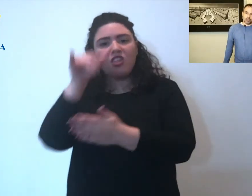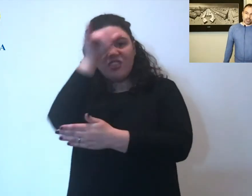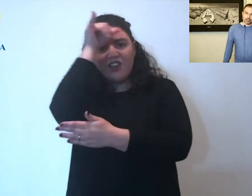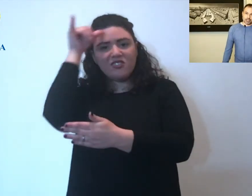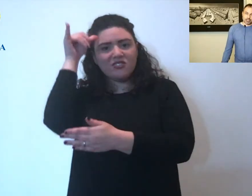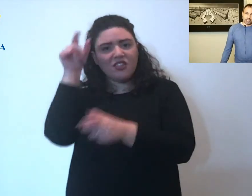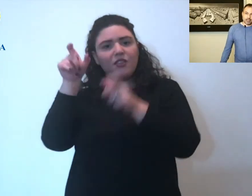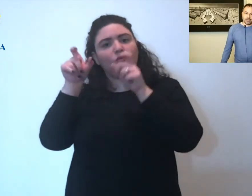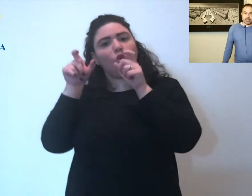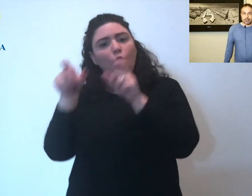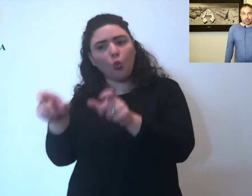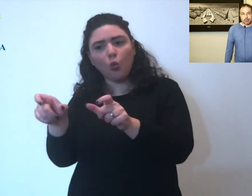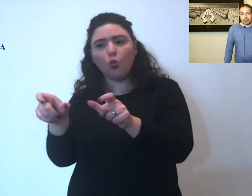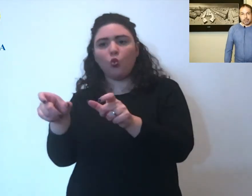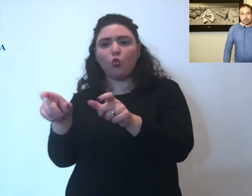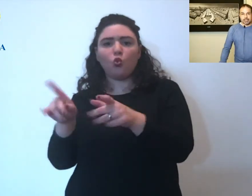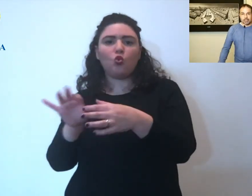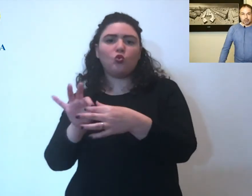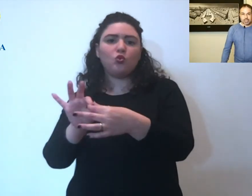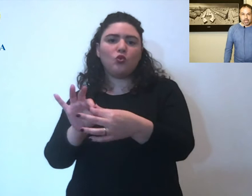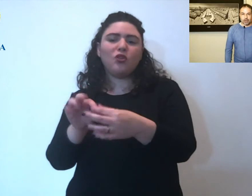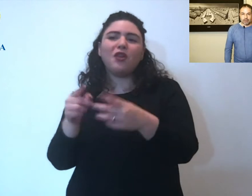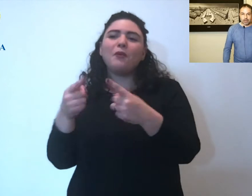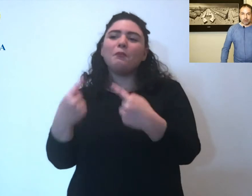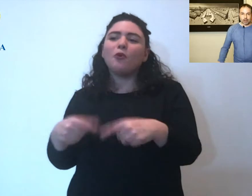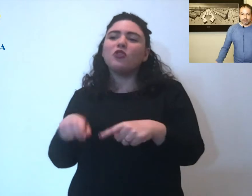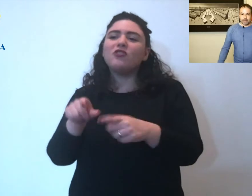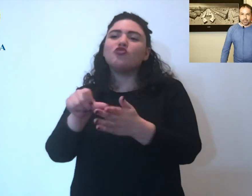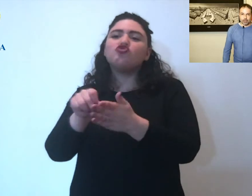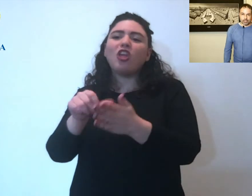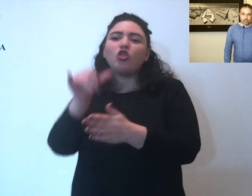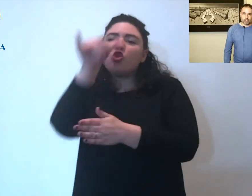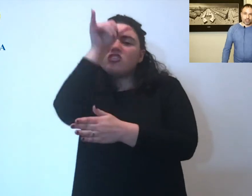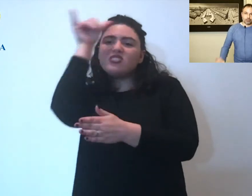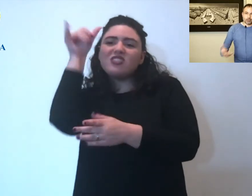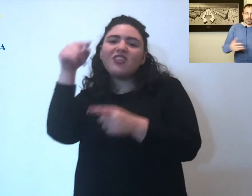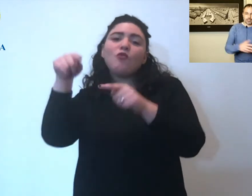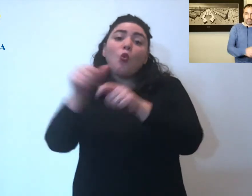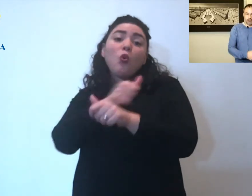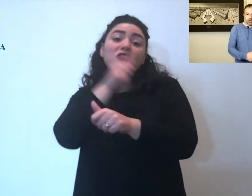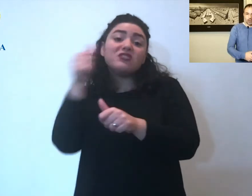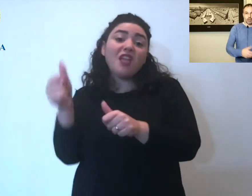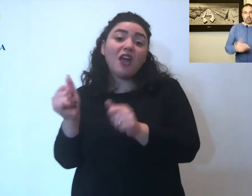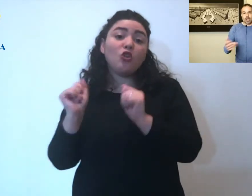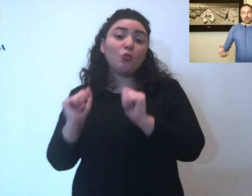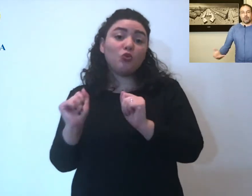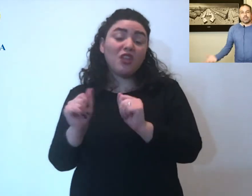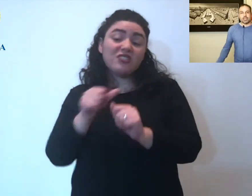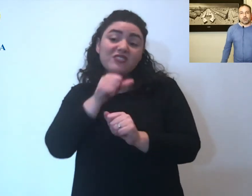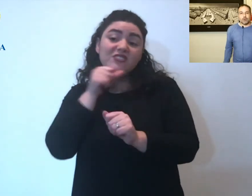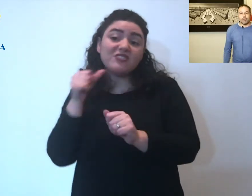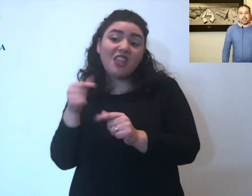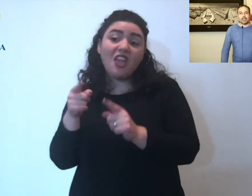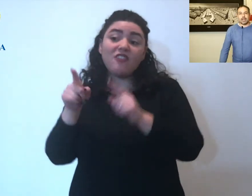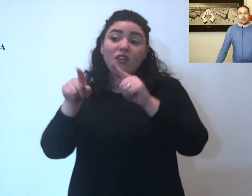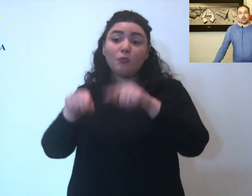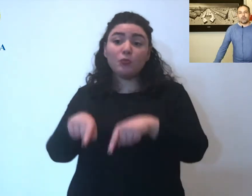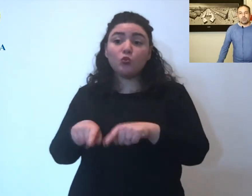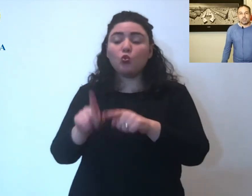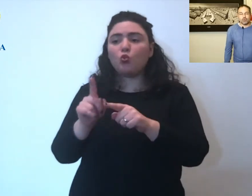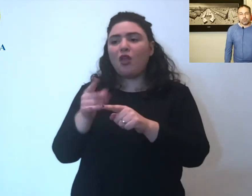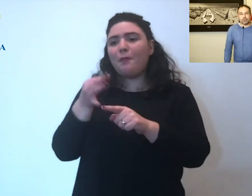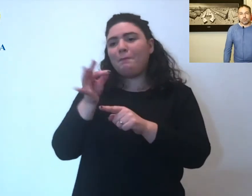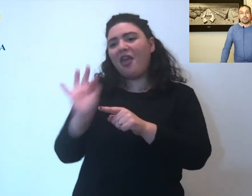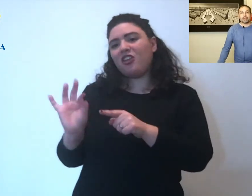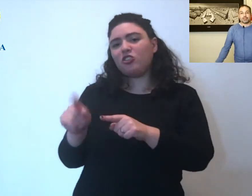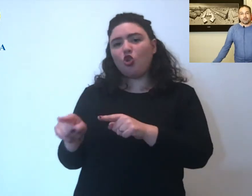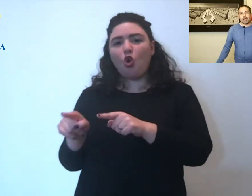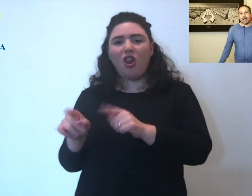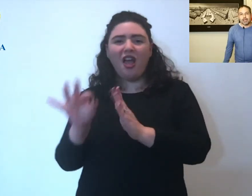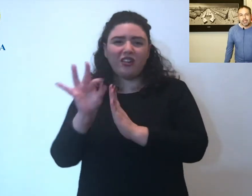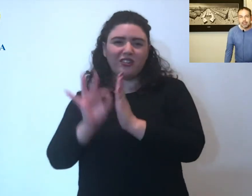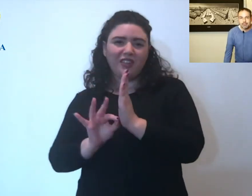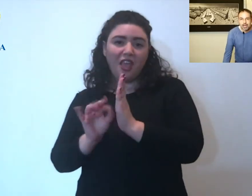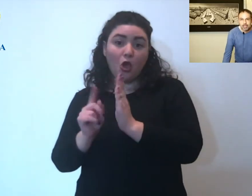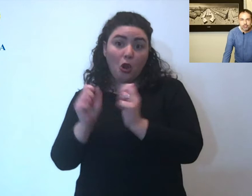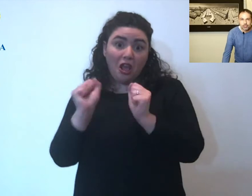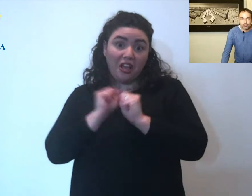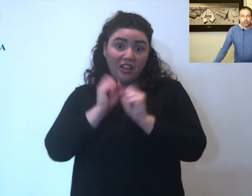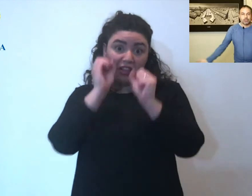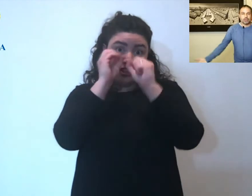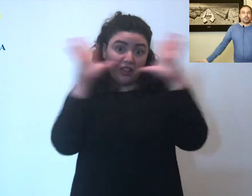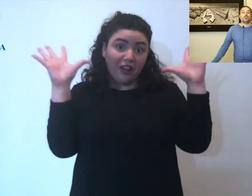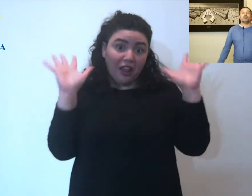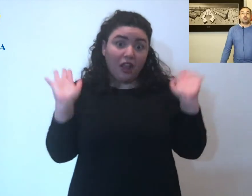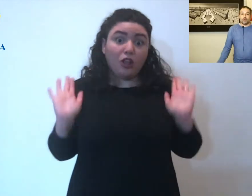i centri estivi che probabilmente quest'anno avranno una funzione di centro estivo a cui si accompagneranno alcune soluzioni particolari